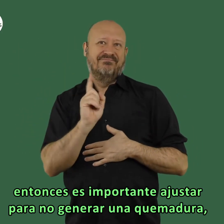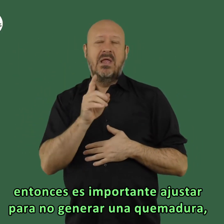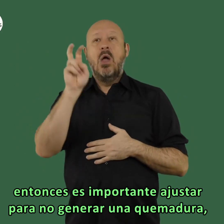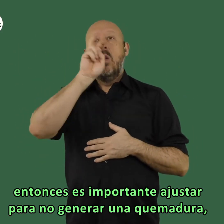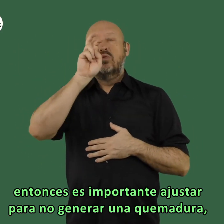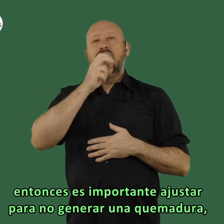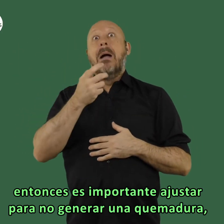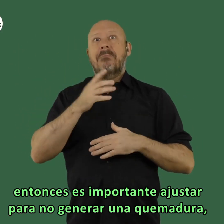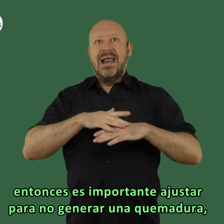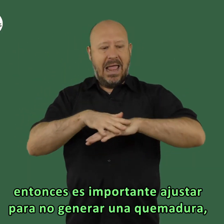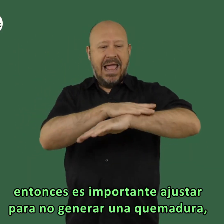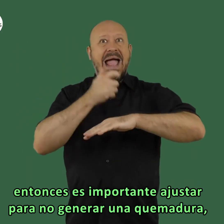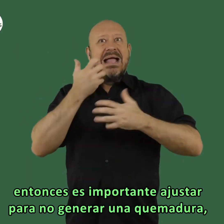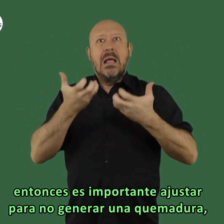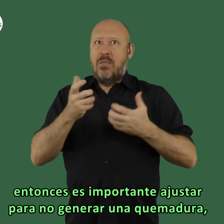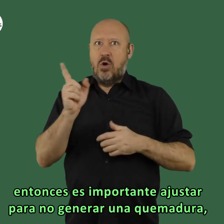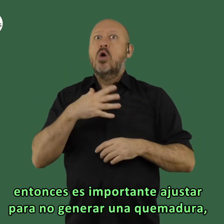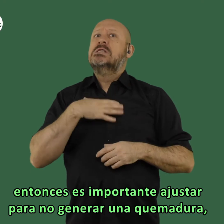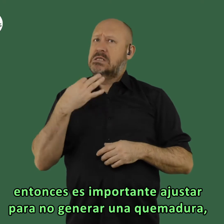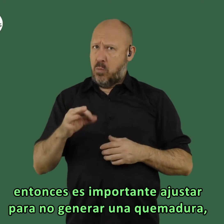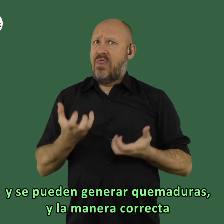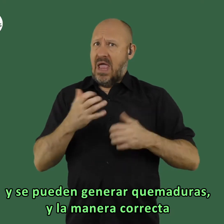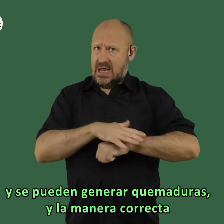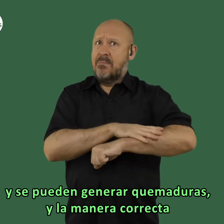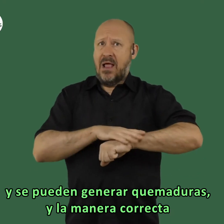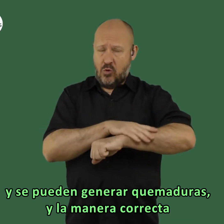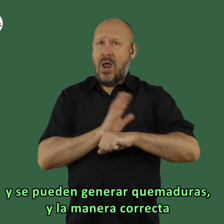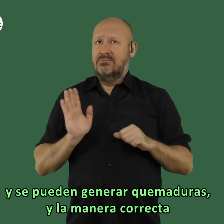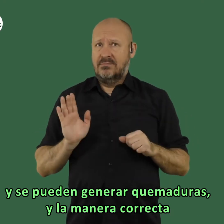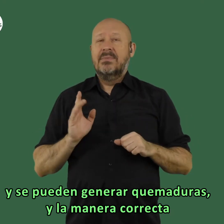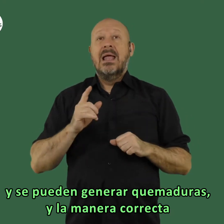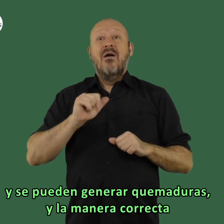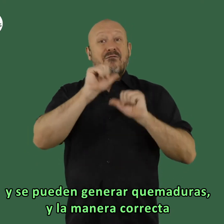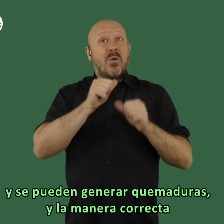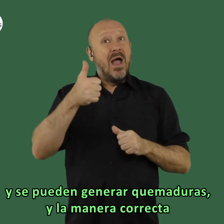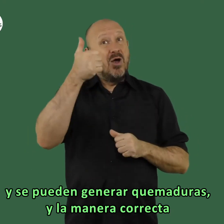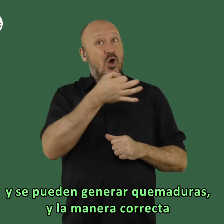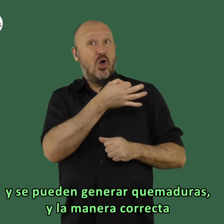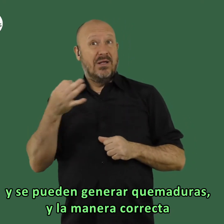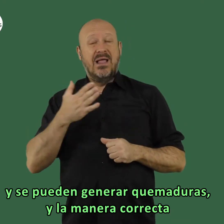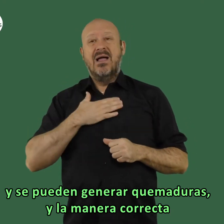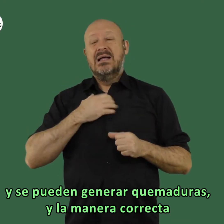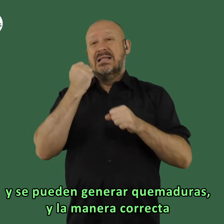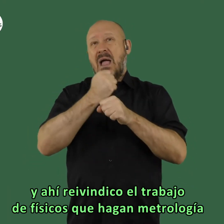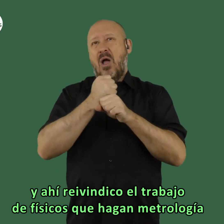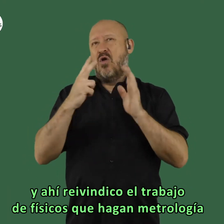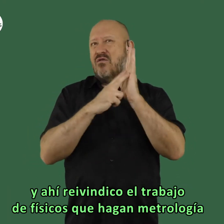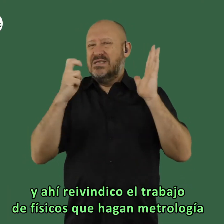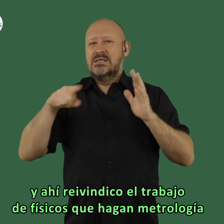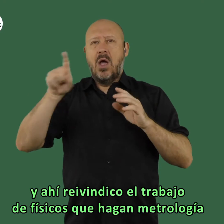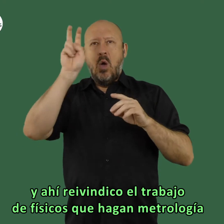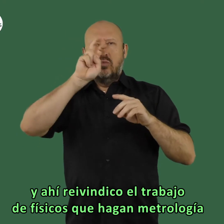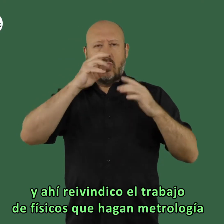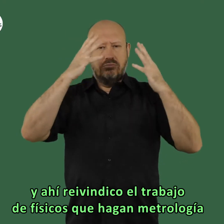importante ajustar para no generar una quemadura y se pueden generar quemaduras y la manera correcta ya reivindico el trabajo de